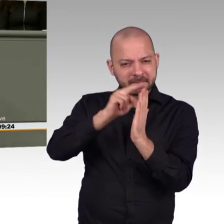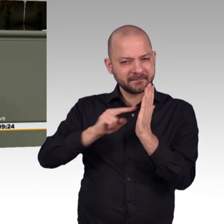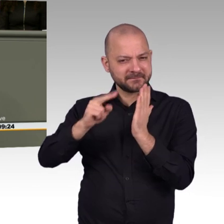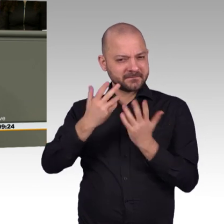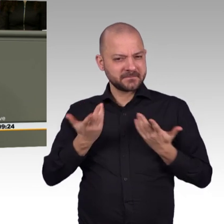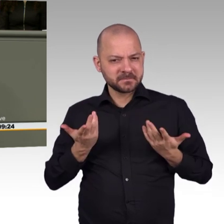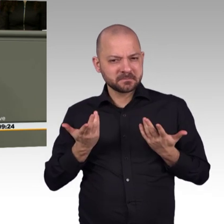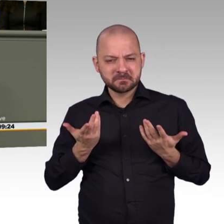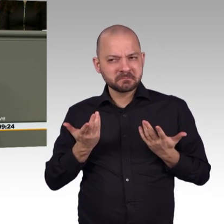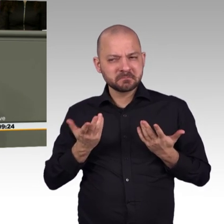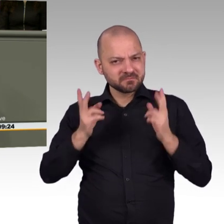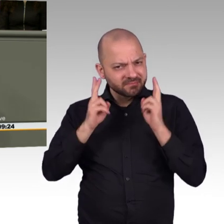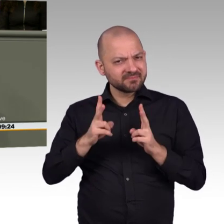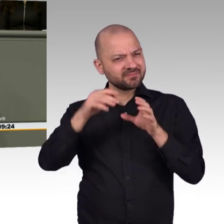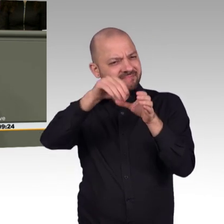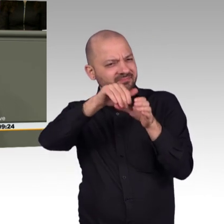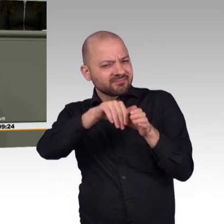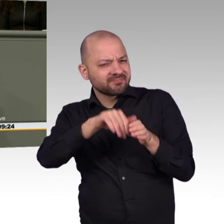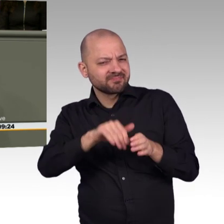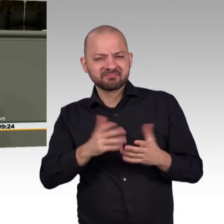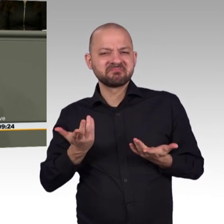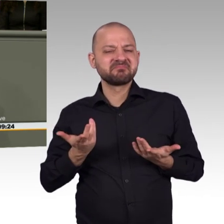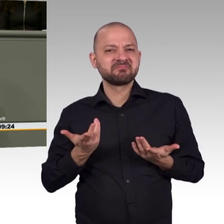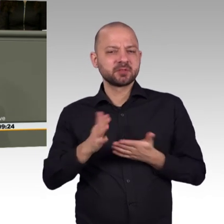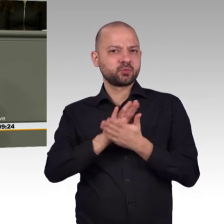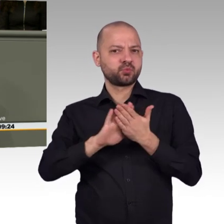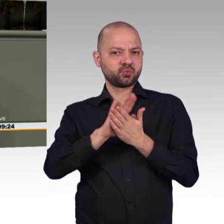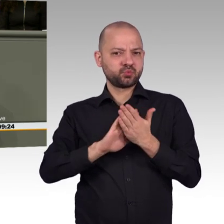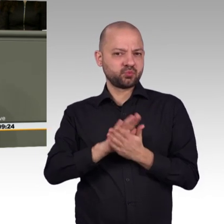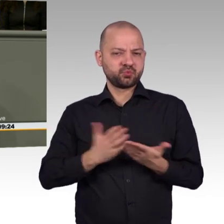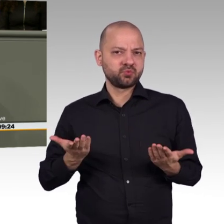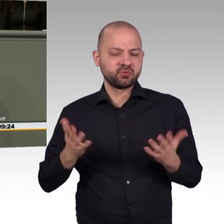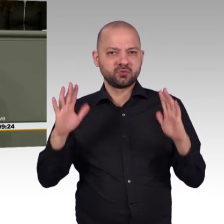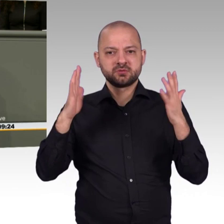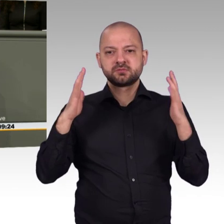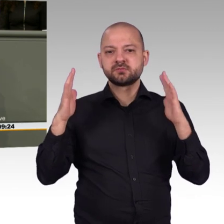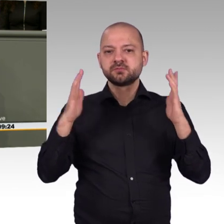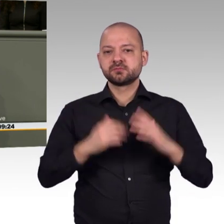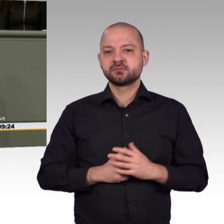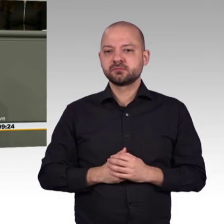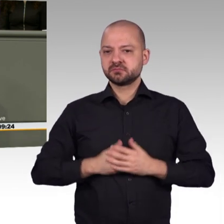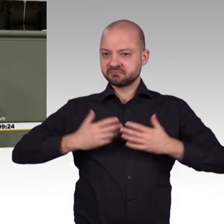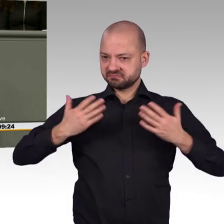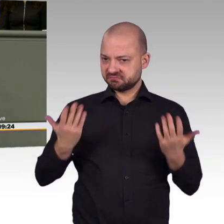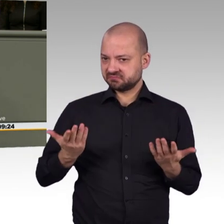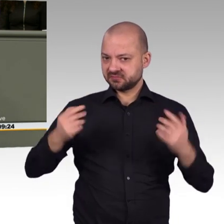Beer, ich würde es Ihnen ja auch persönlich wünschen und gar zutrauen. Aber im Kanzleramt ist so eine Koordinierungsrolle völlig falsch